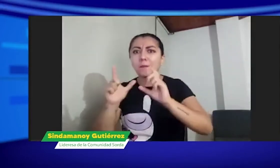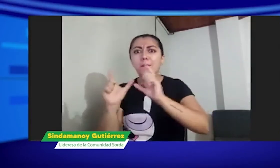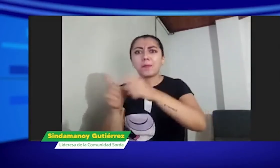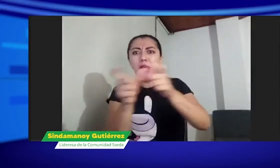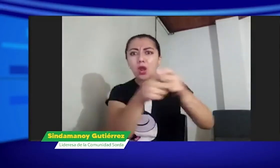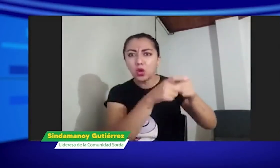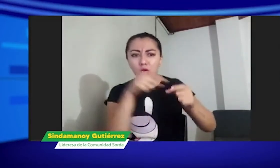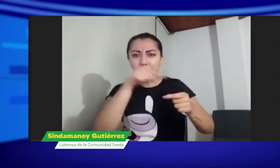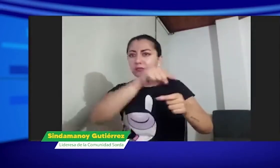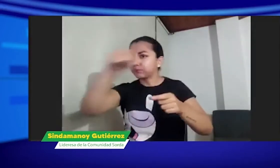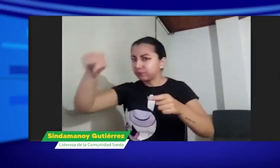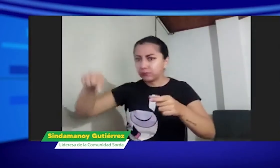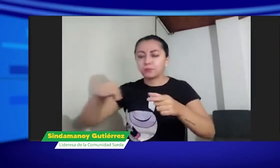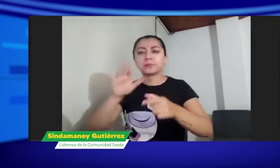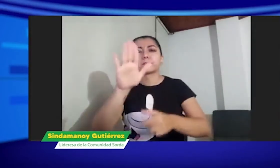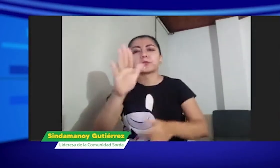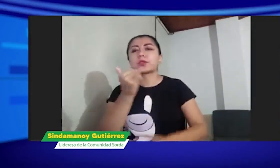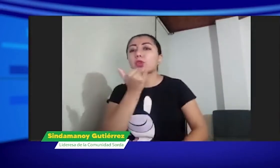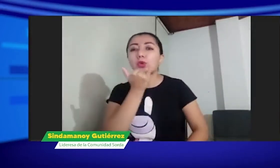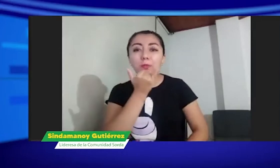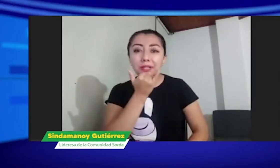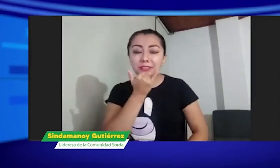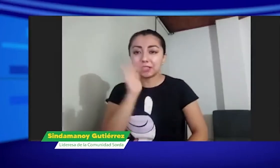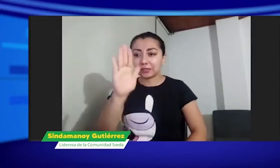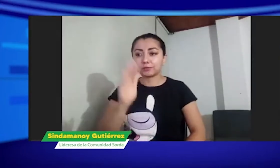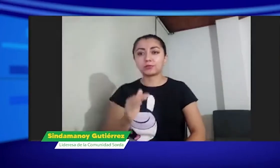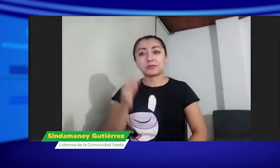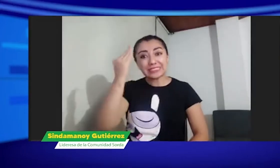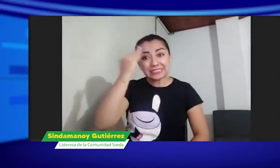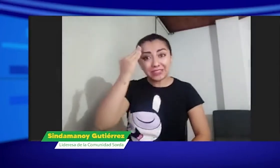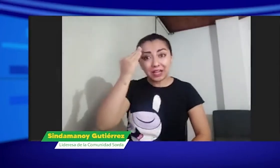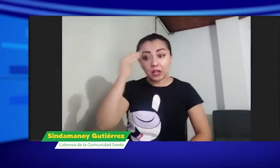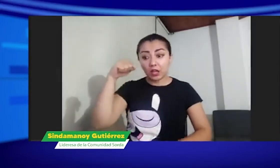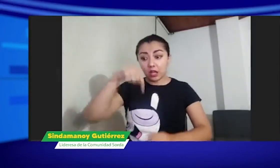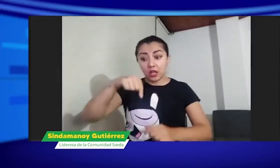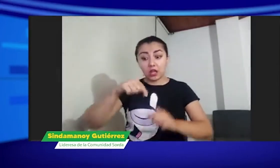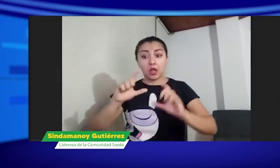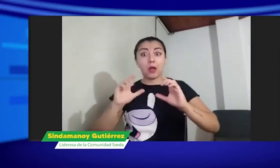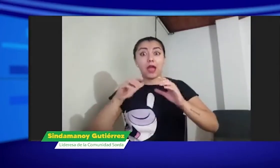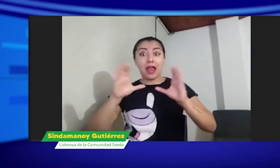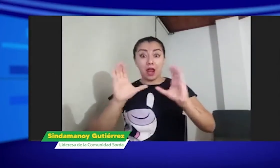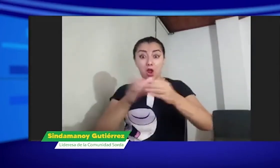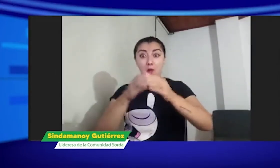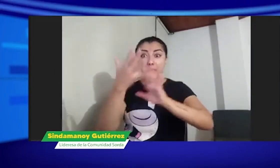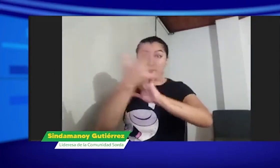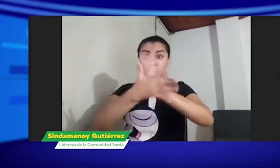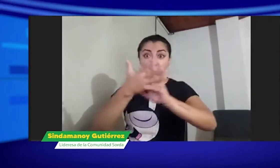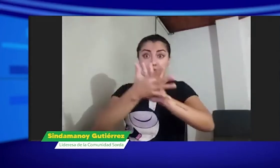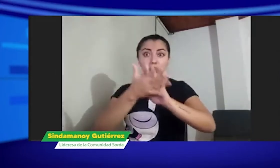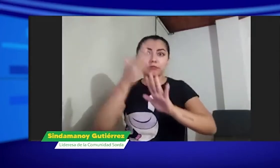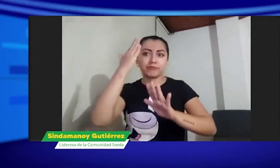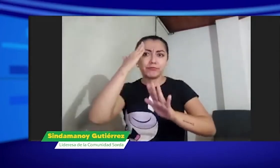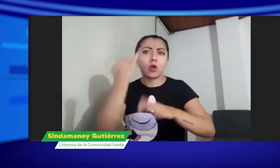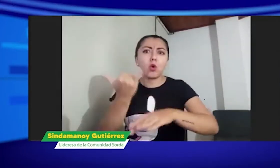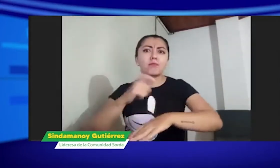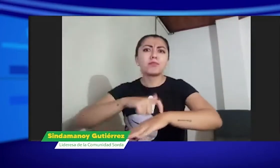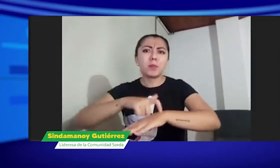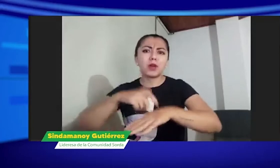lenguas especiales o estas minorías, podemos entrar a pensar, por ejemplo, cuando